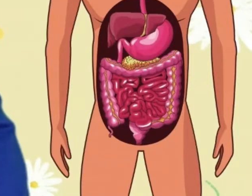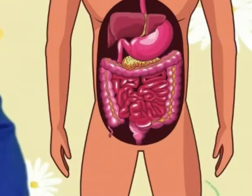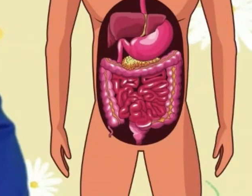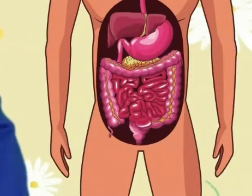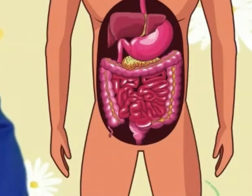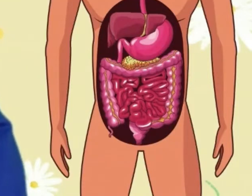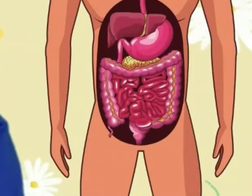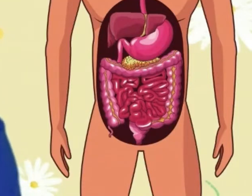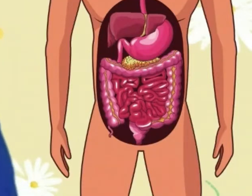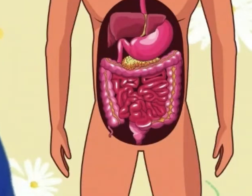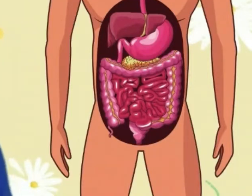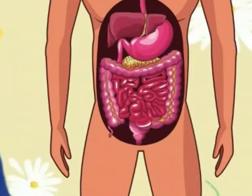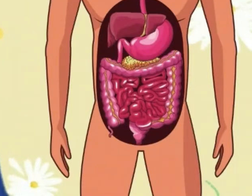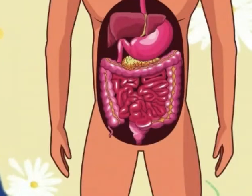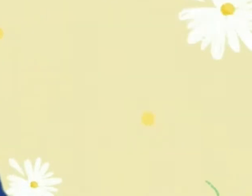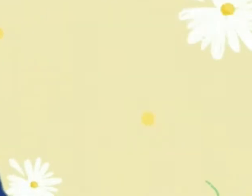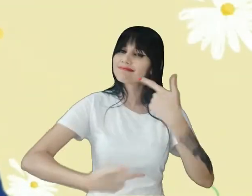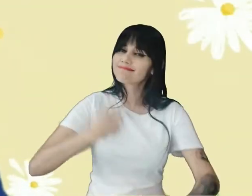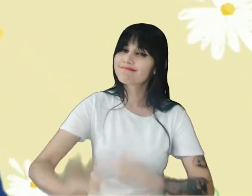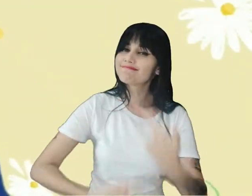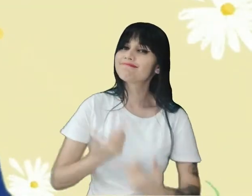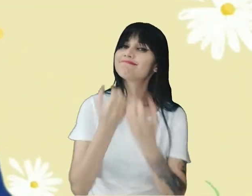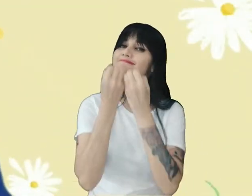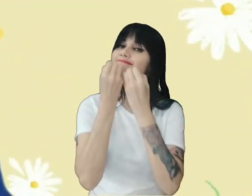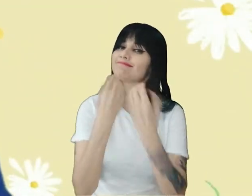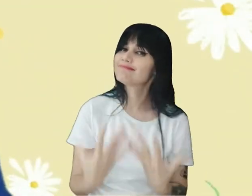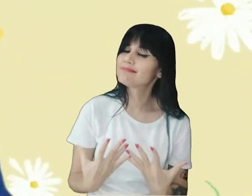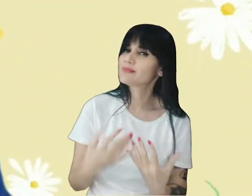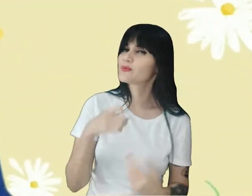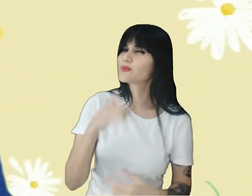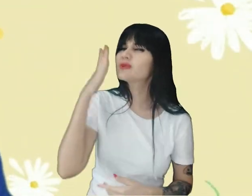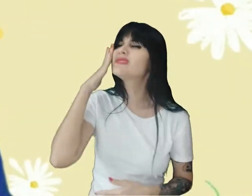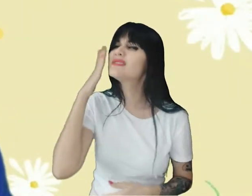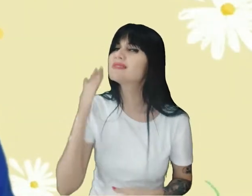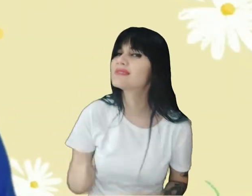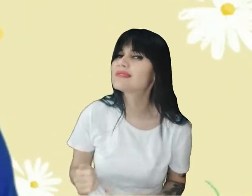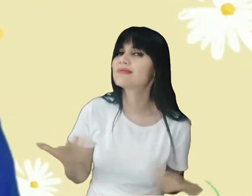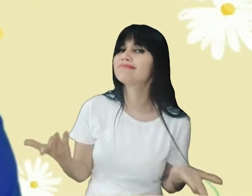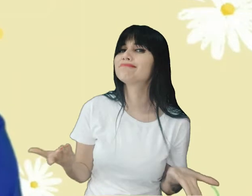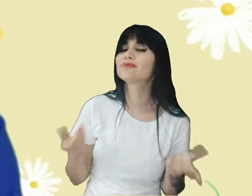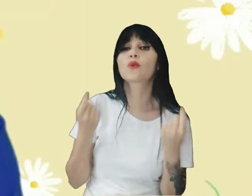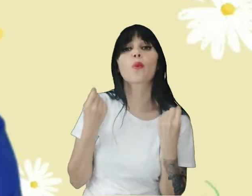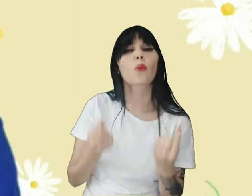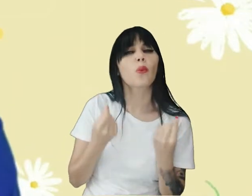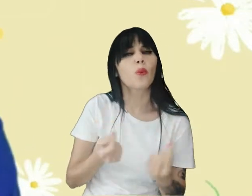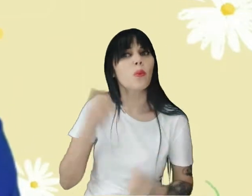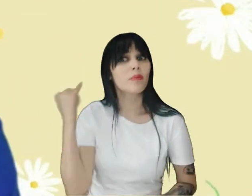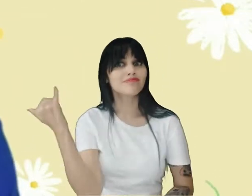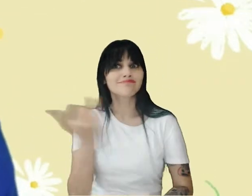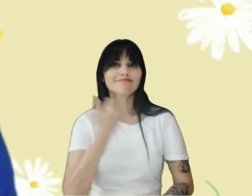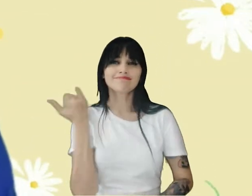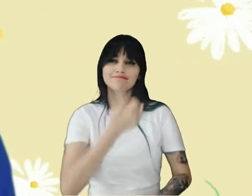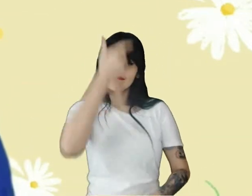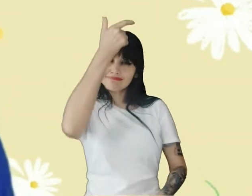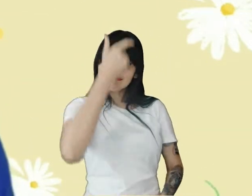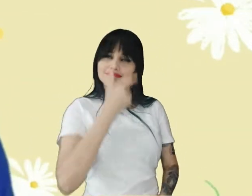E trabalhe no bem Será que você sabe Como é importante o nosso corpo?